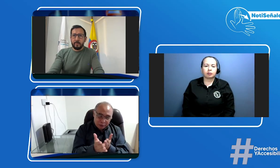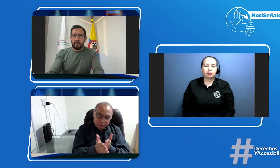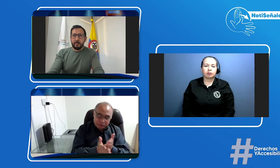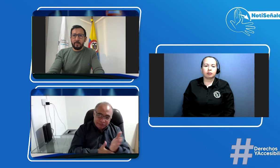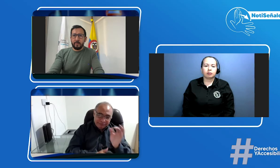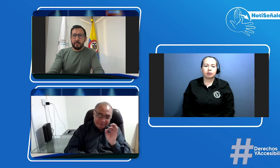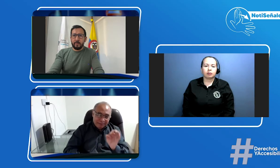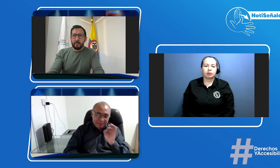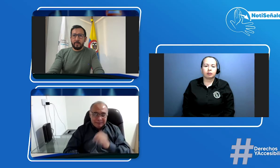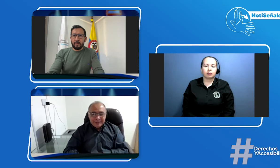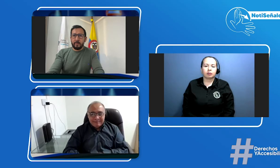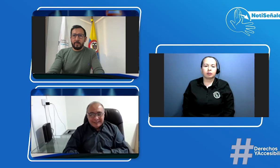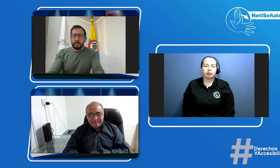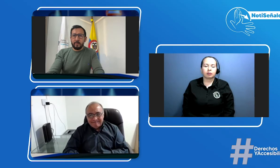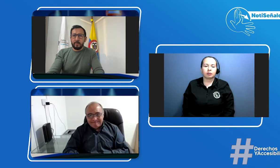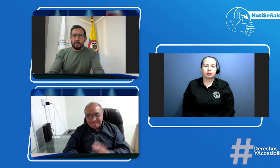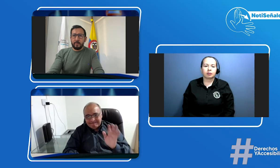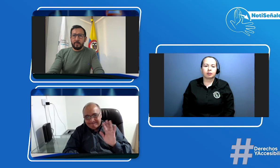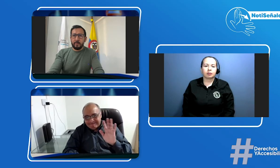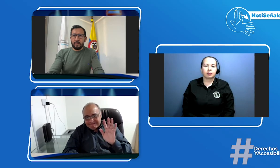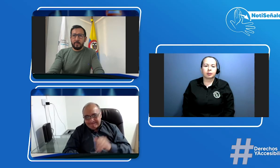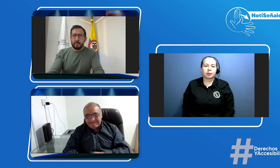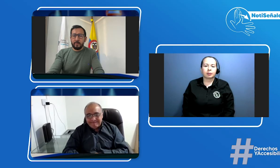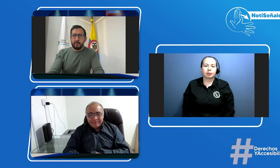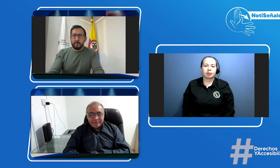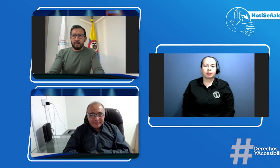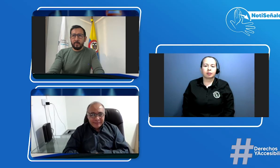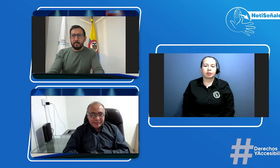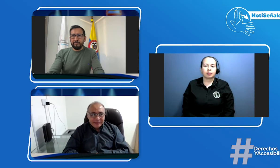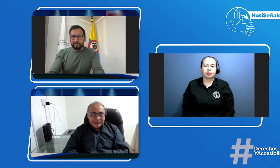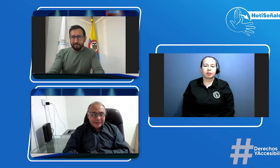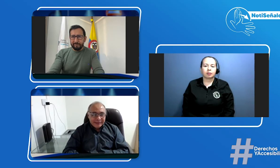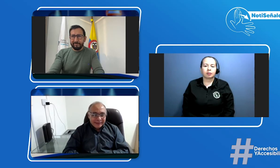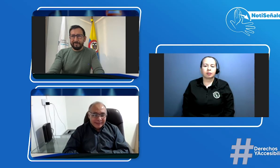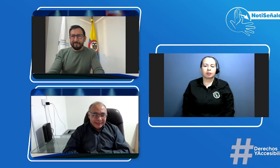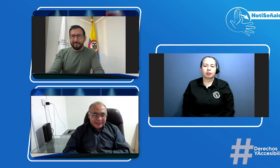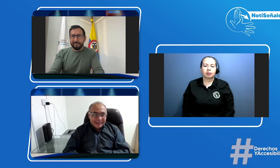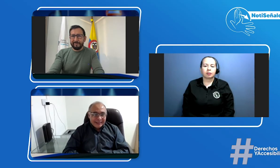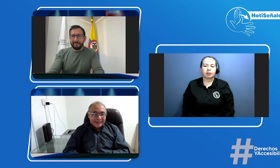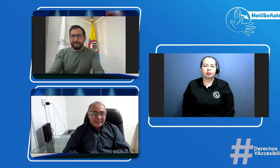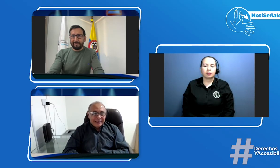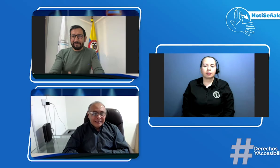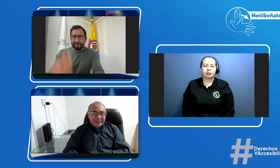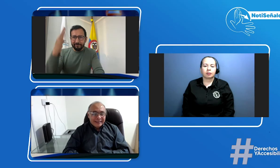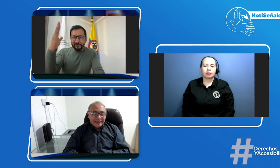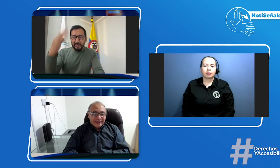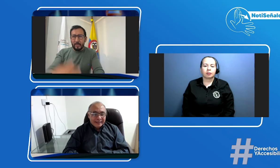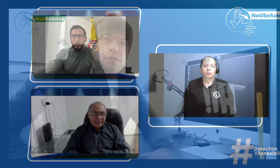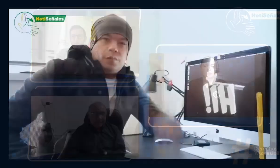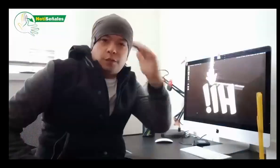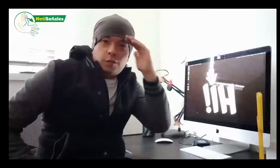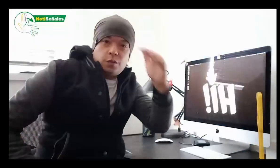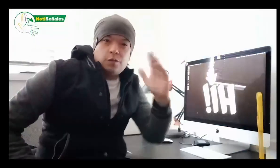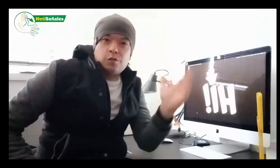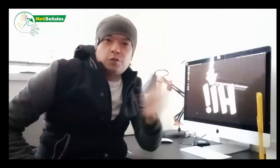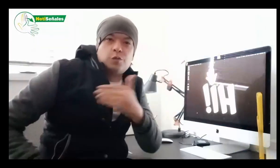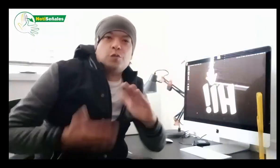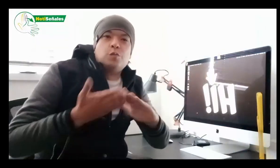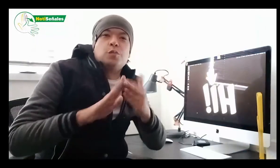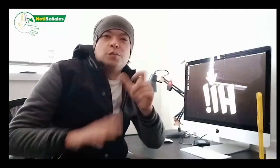muy bien gracias a ti José Luis muchas gracias y hasta luego hasta luego hola un saludo a la